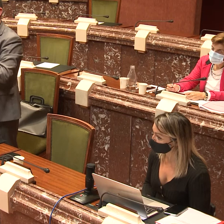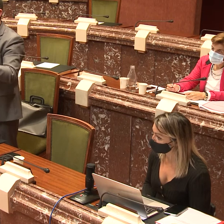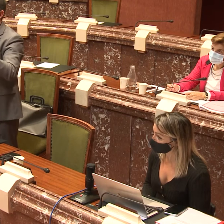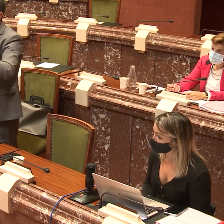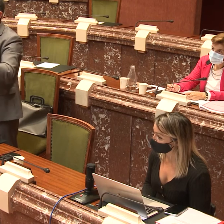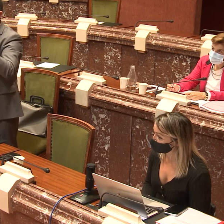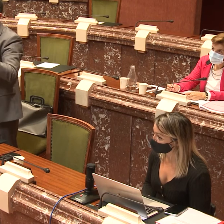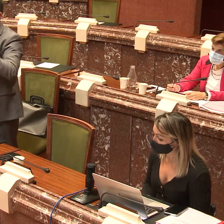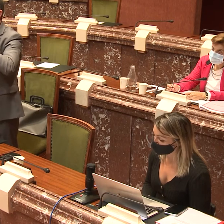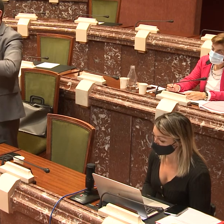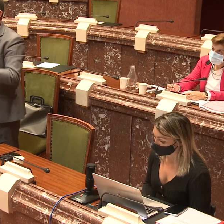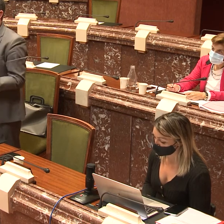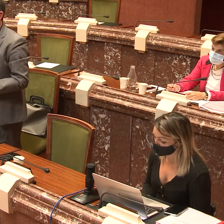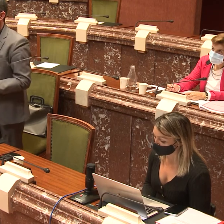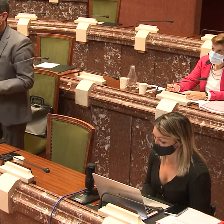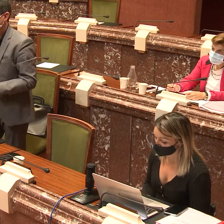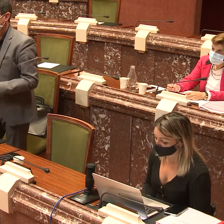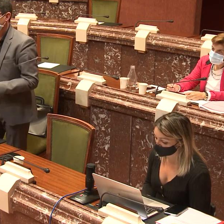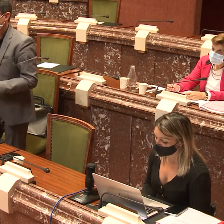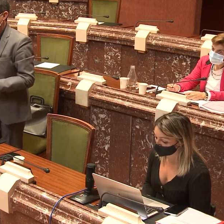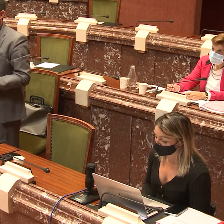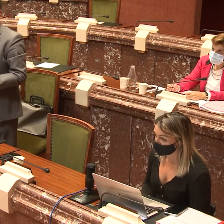Y nos gustaría, pues, tener la accesibilidad 100%.